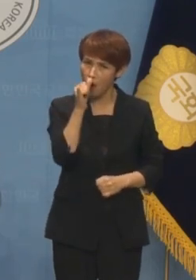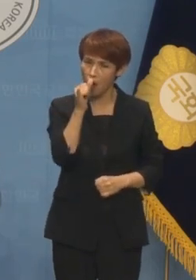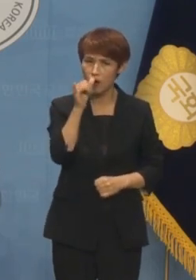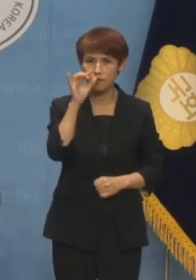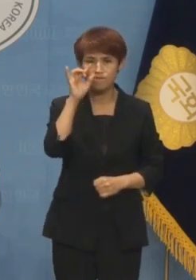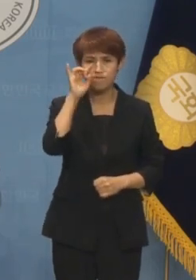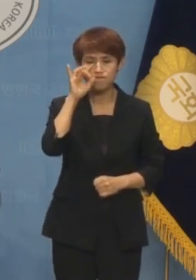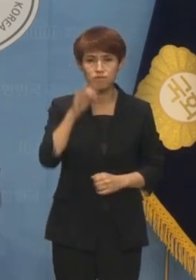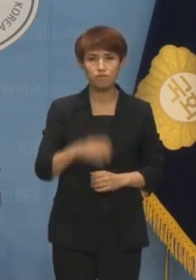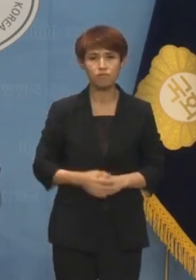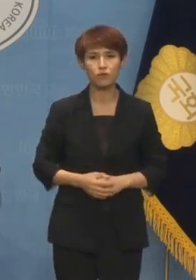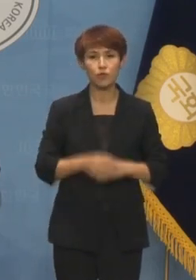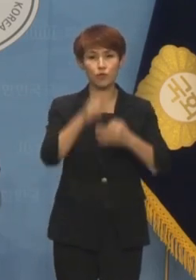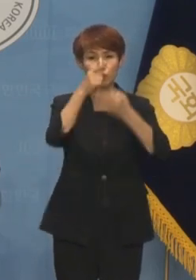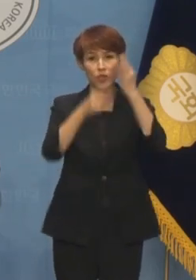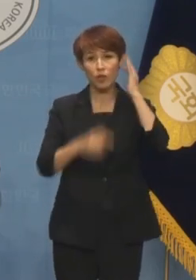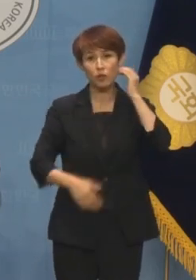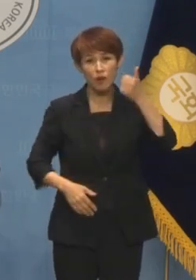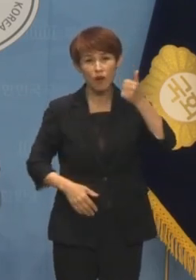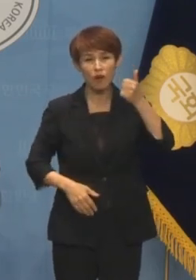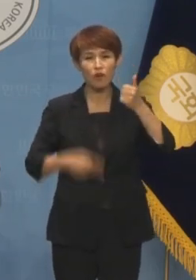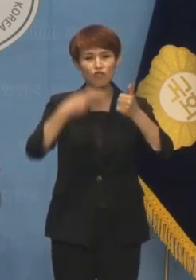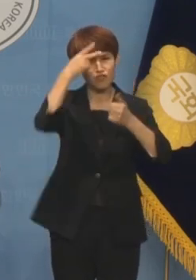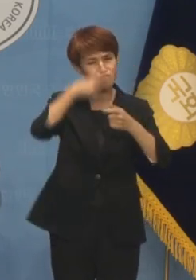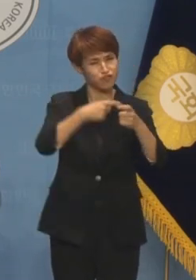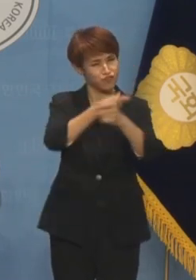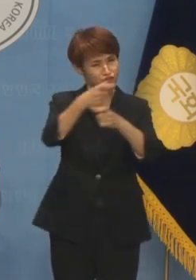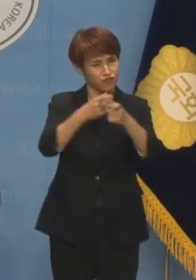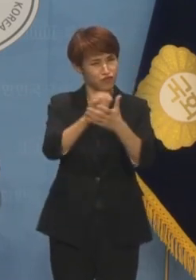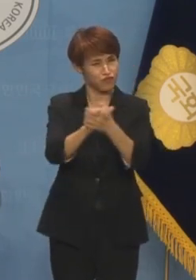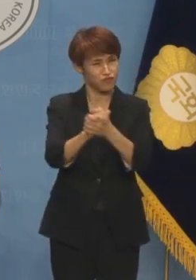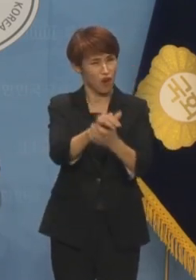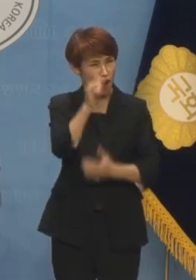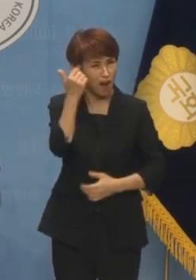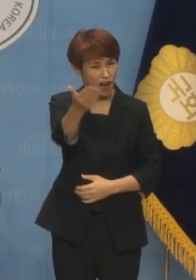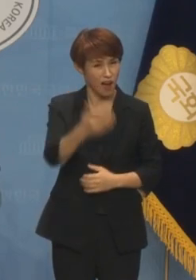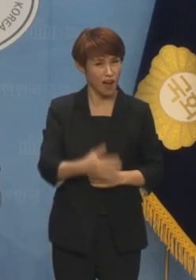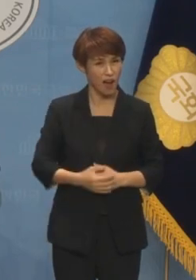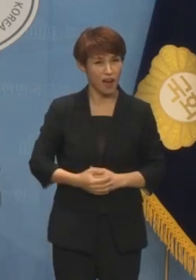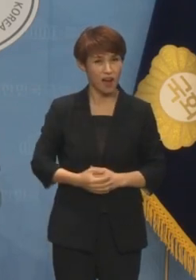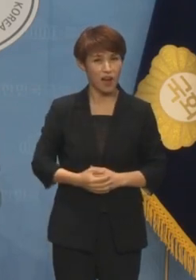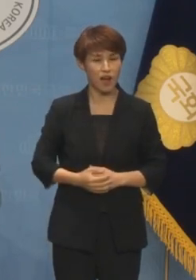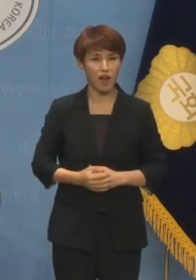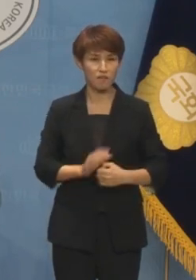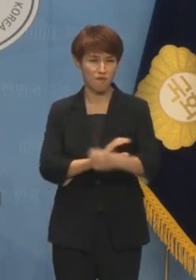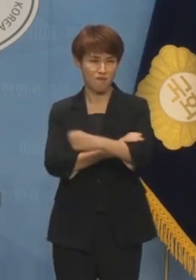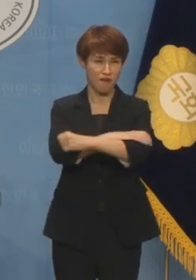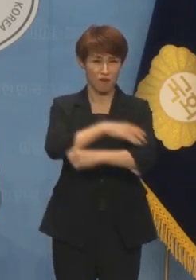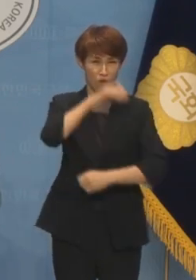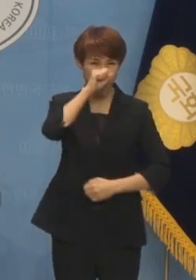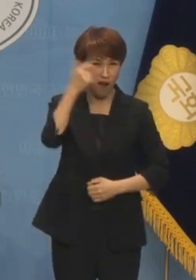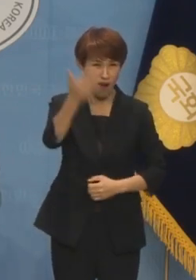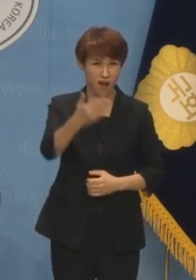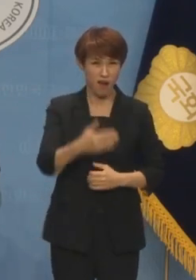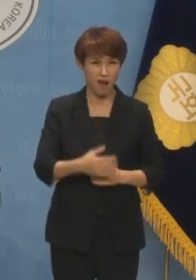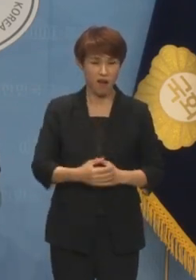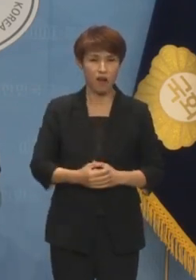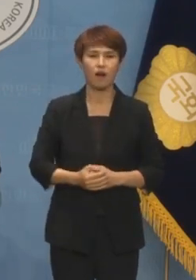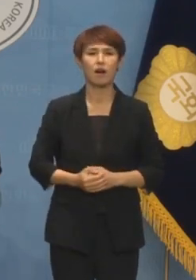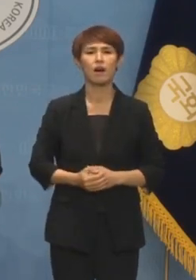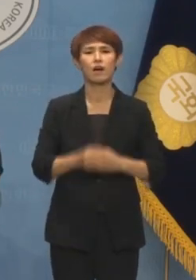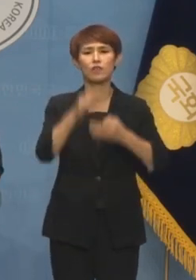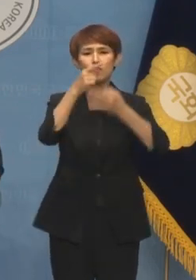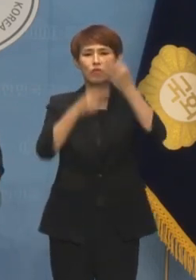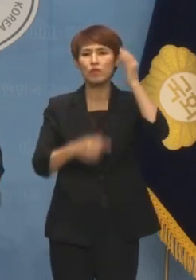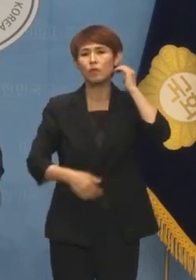윤 대통령의 술친구라도 됩니까? 아니면 빼기 든든한가요? 윤 대통령의